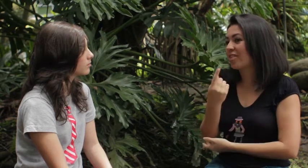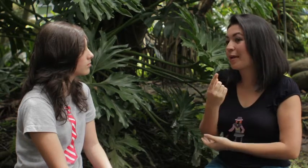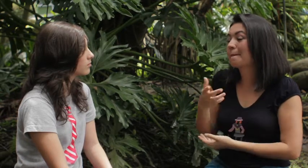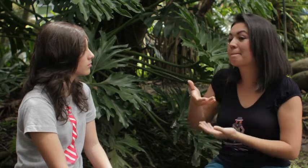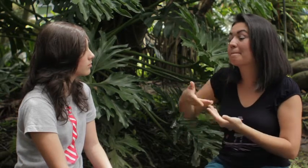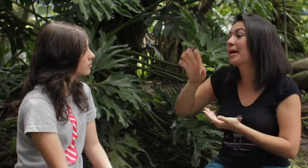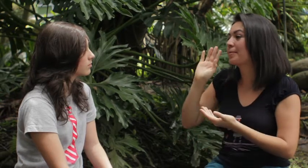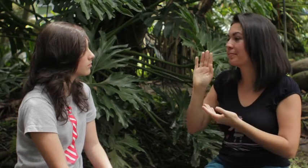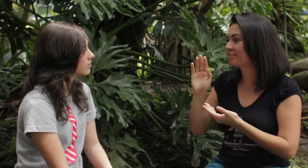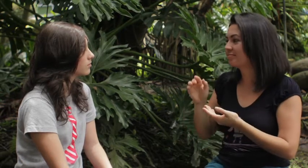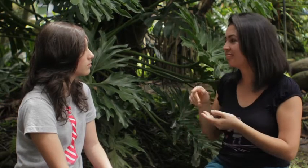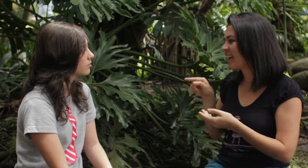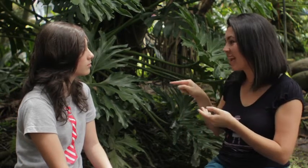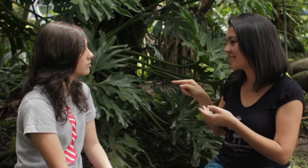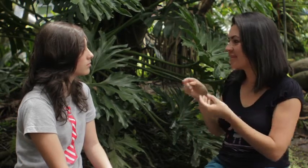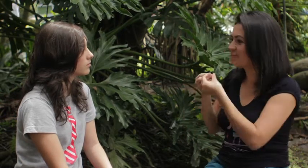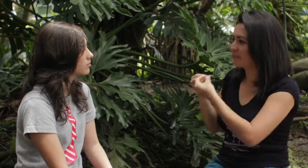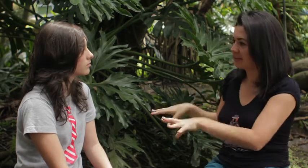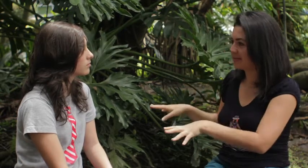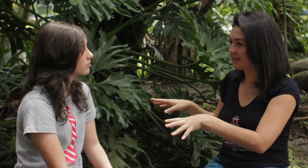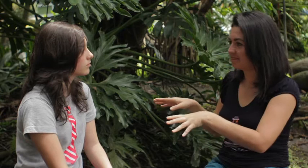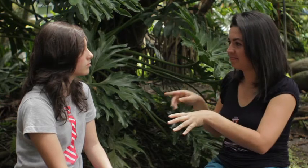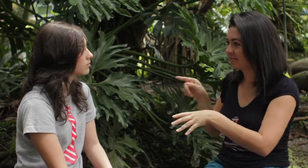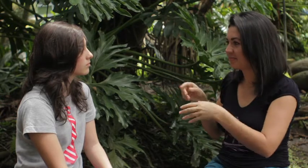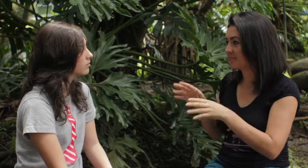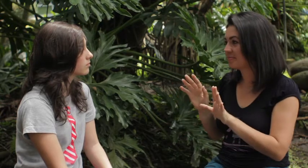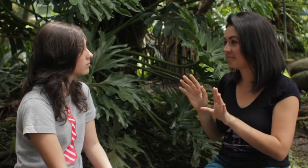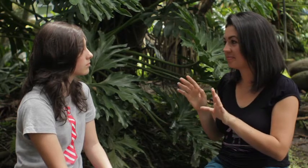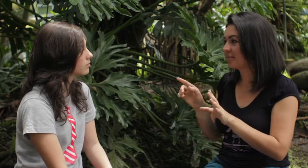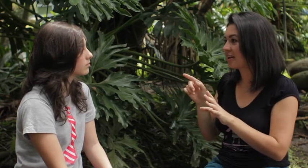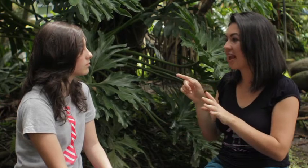Yo digo Bueno Eso no importa Tal vez